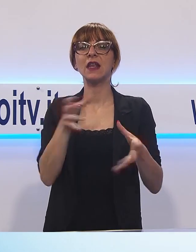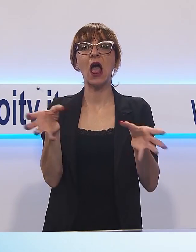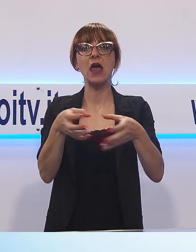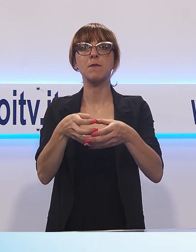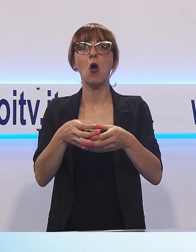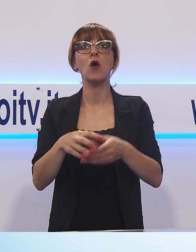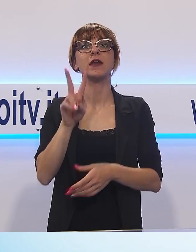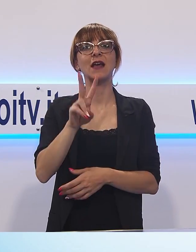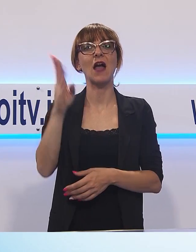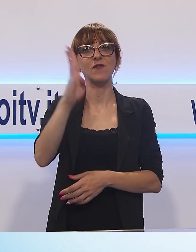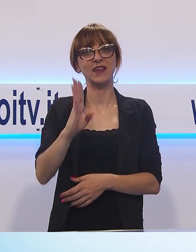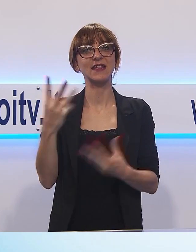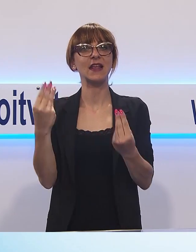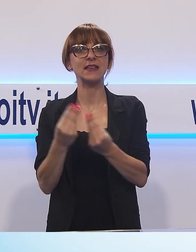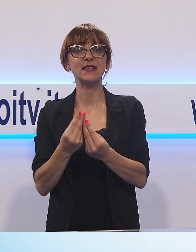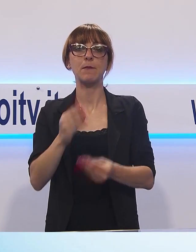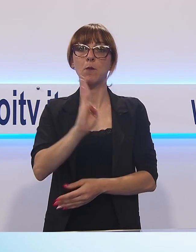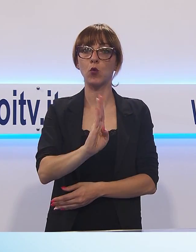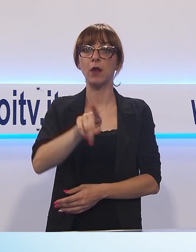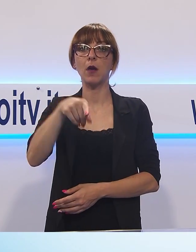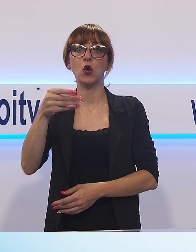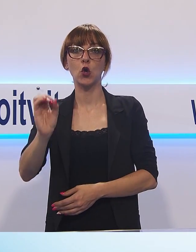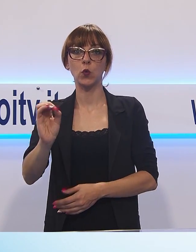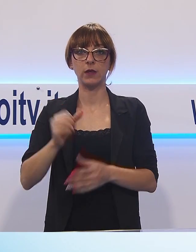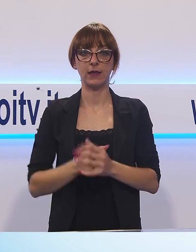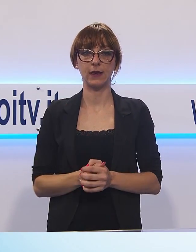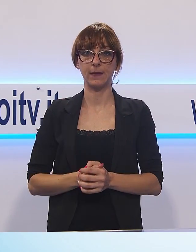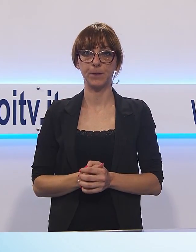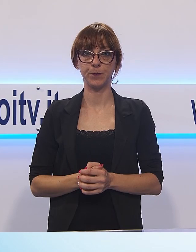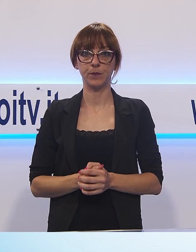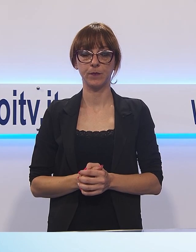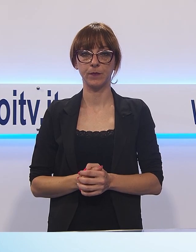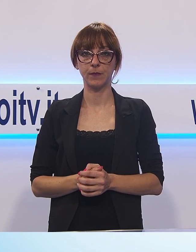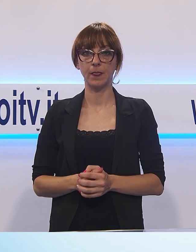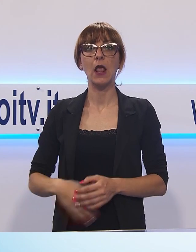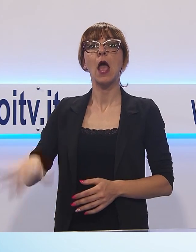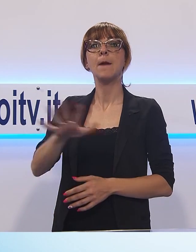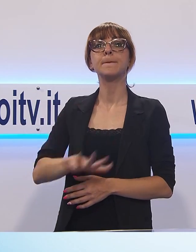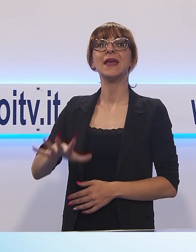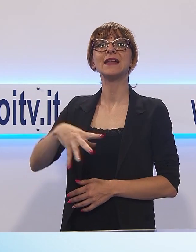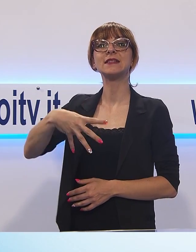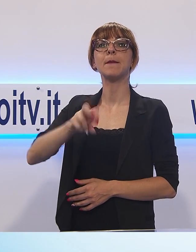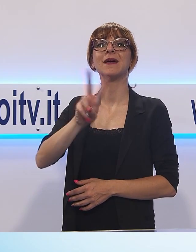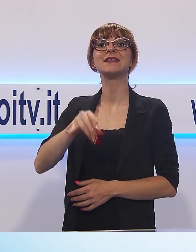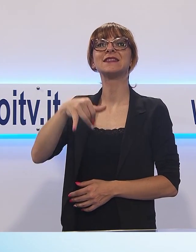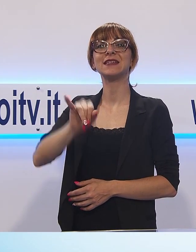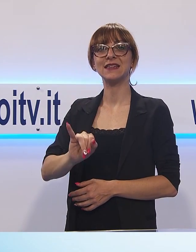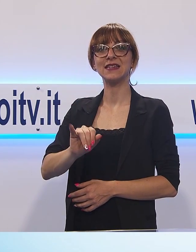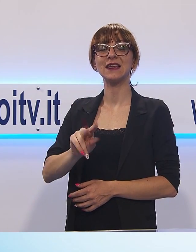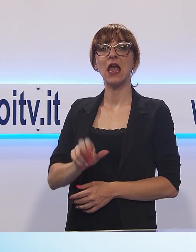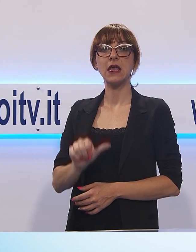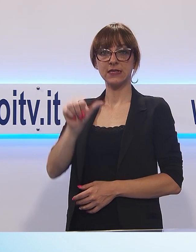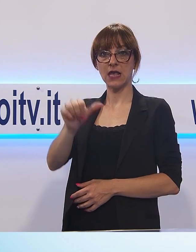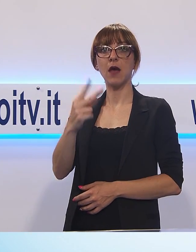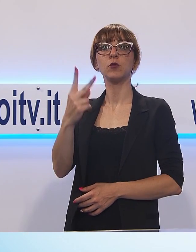Sabato avremo su piazza Mazzini, in realtà due momenti molto importanti. Il